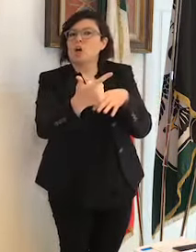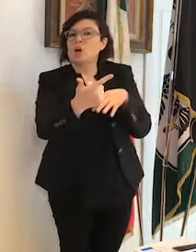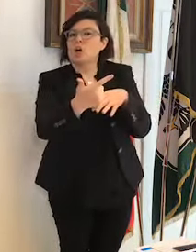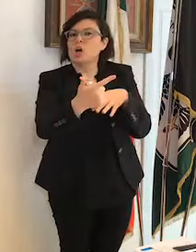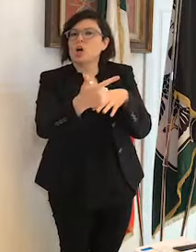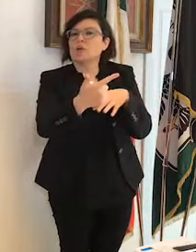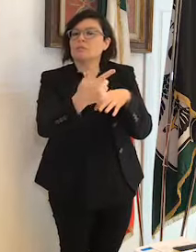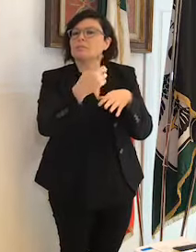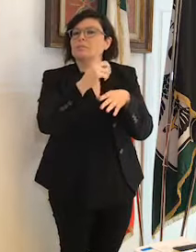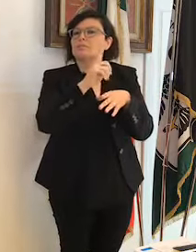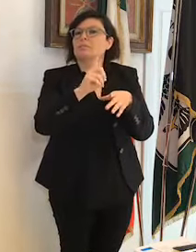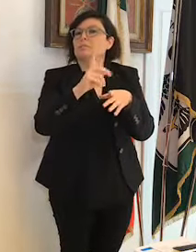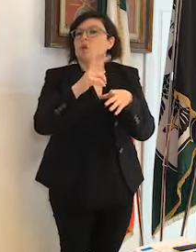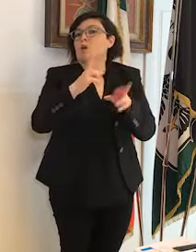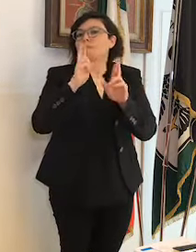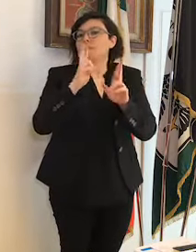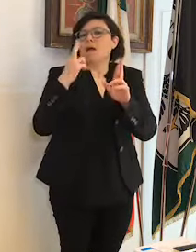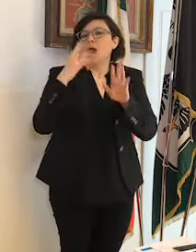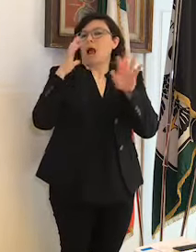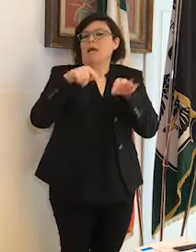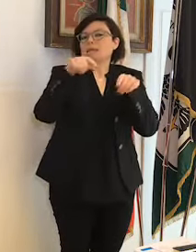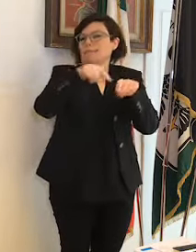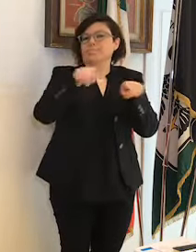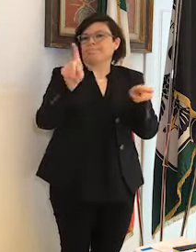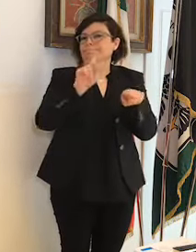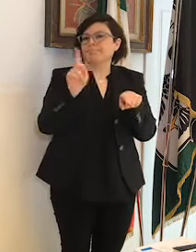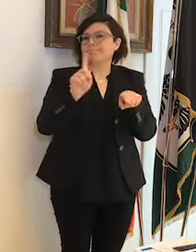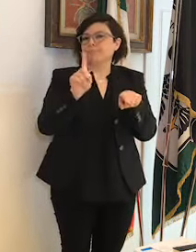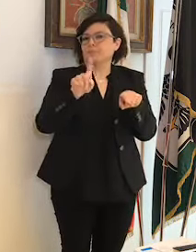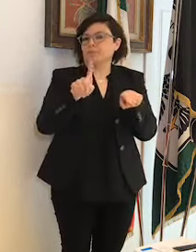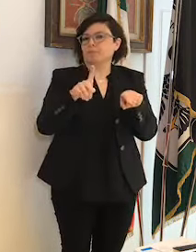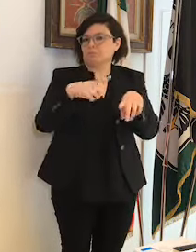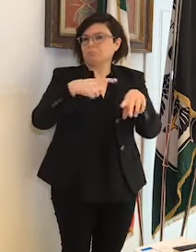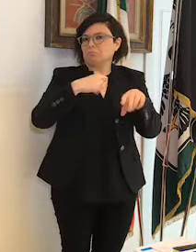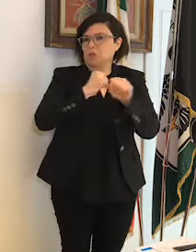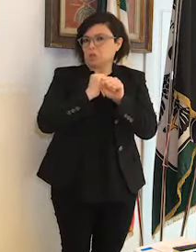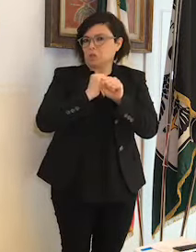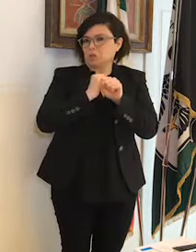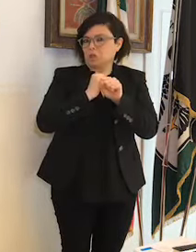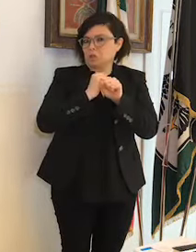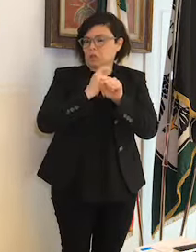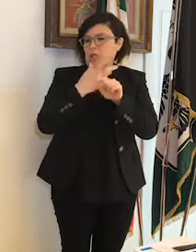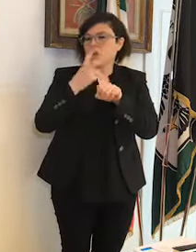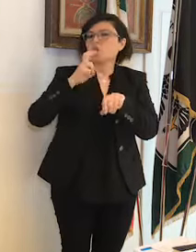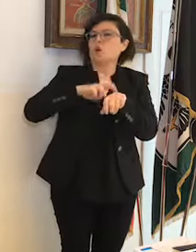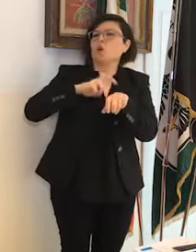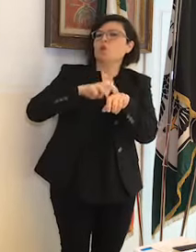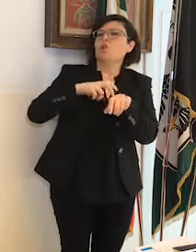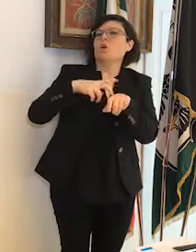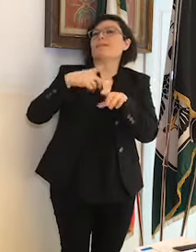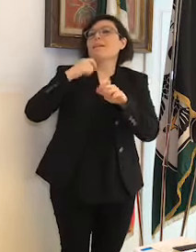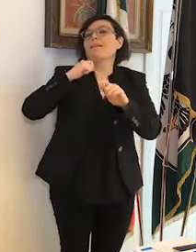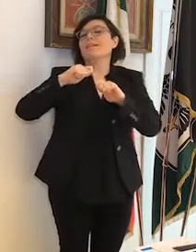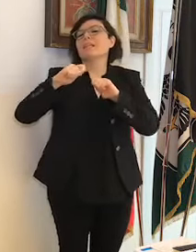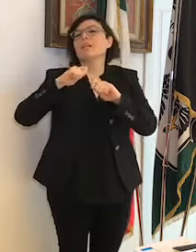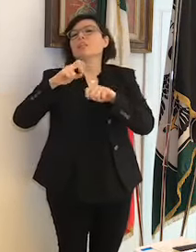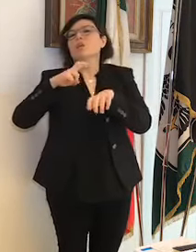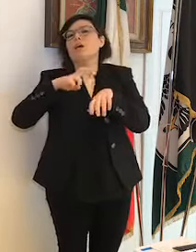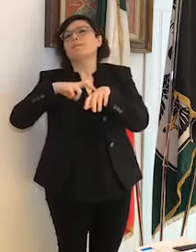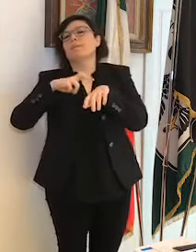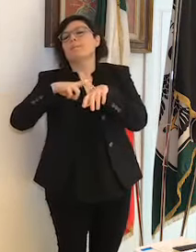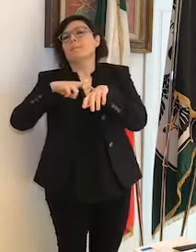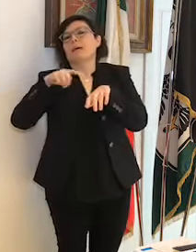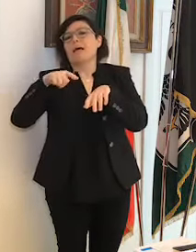Non si dovrà arrivare a queste cose perché io credo che la stragrande maggioranza dei medici e dei dirigenti medici dell